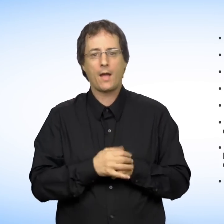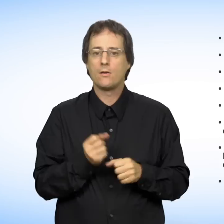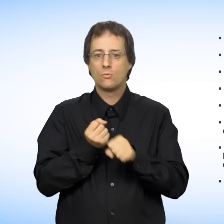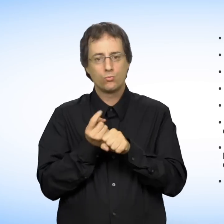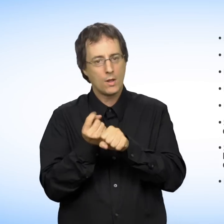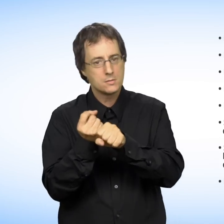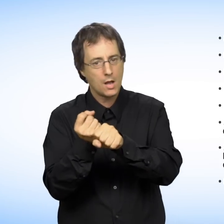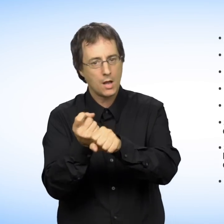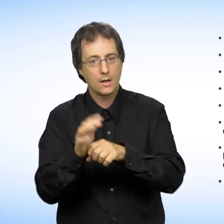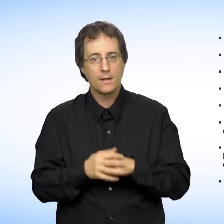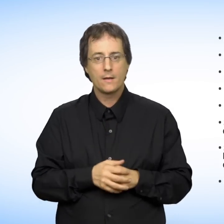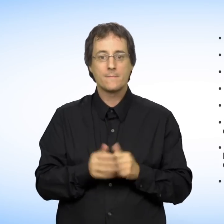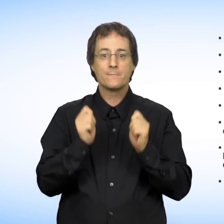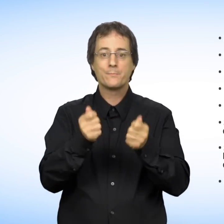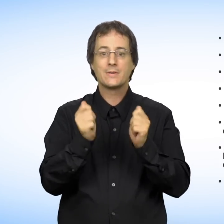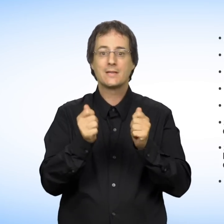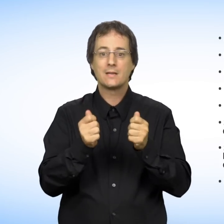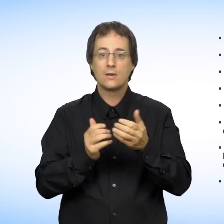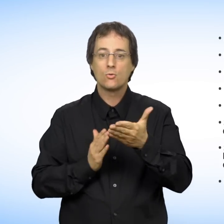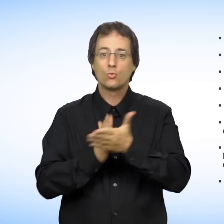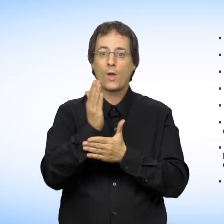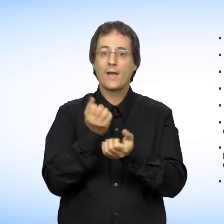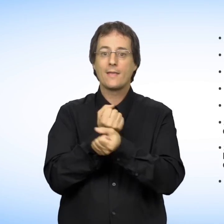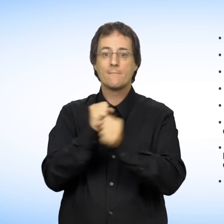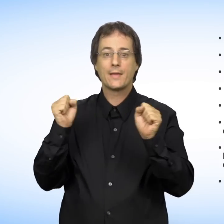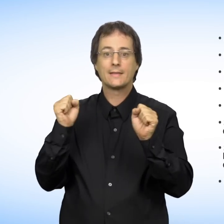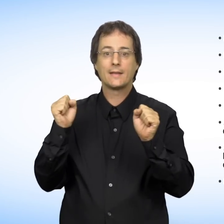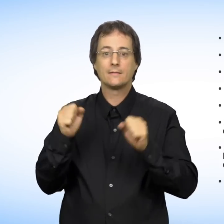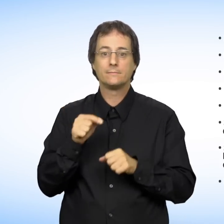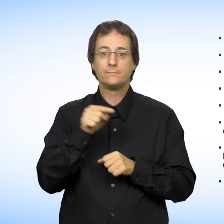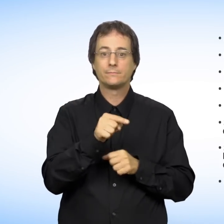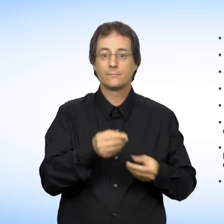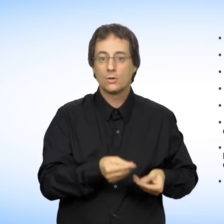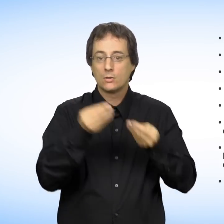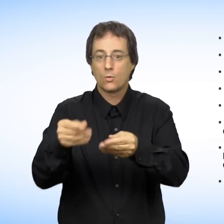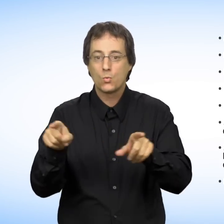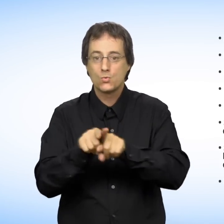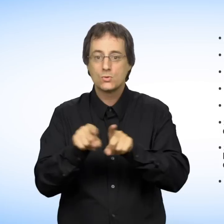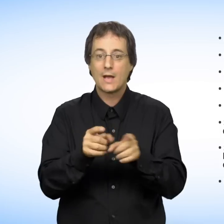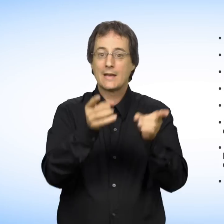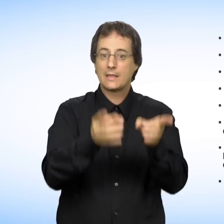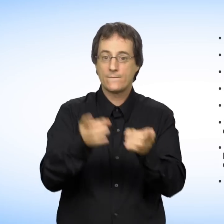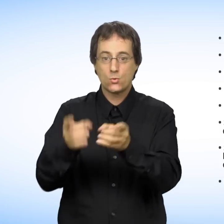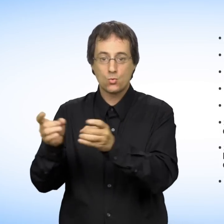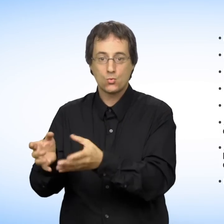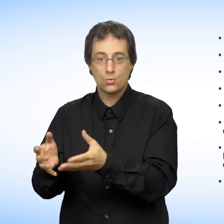Finalement, elle décerne aussi chaque année le prix Droits et Libertés à un individu, un